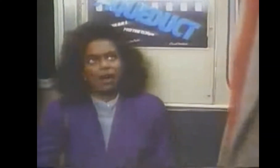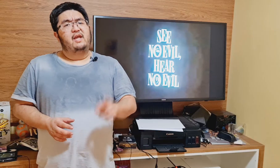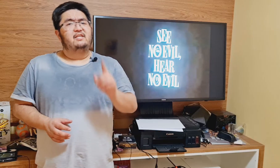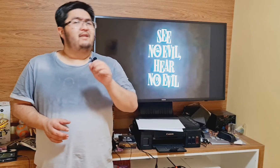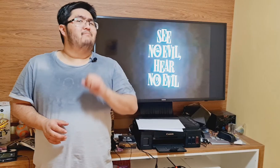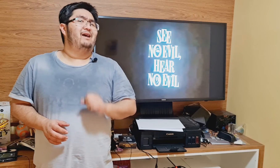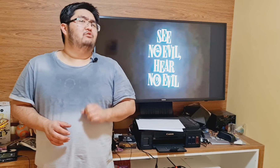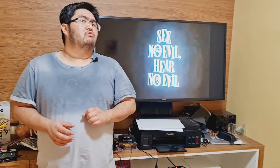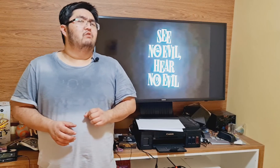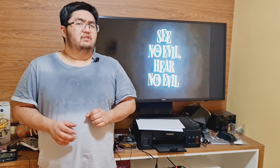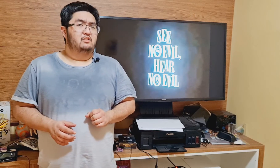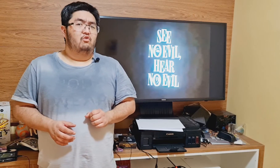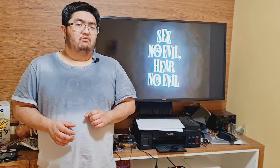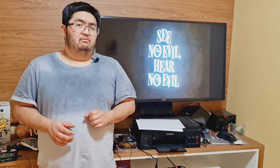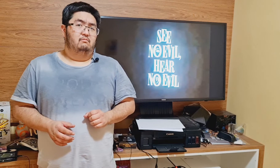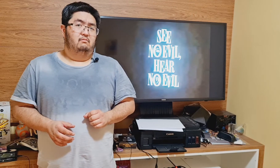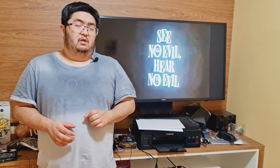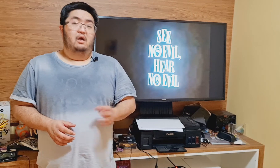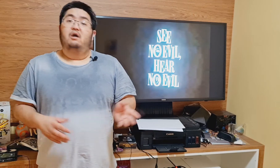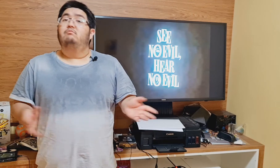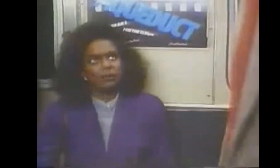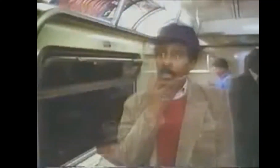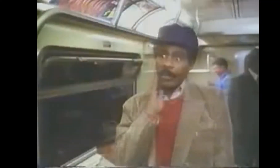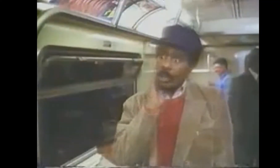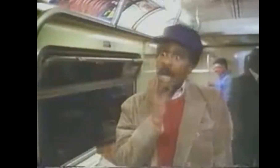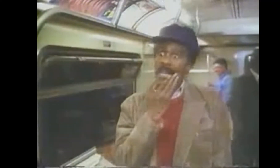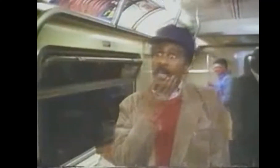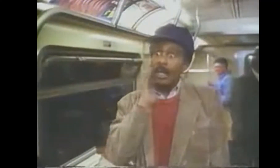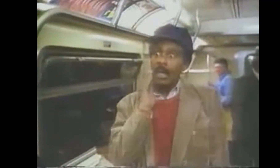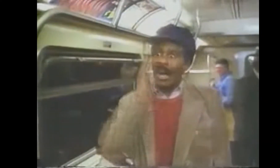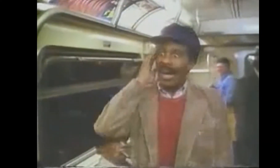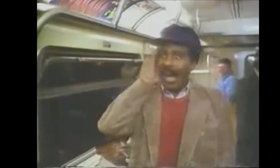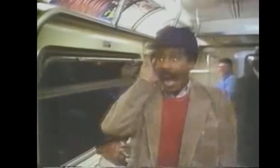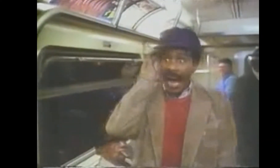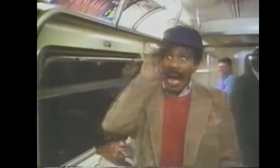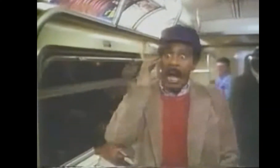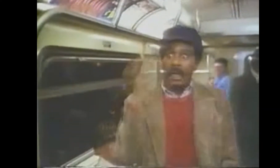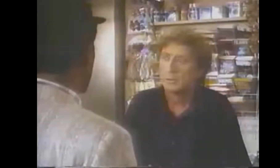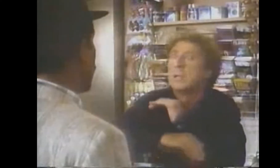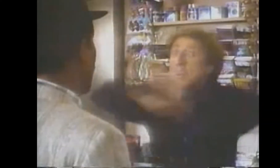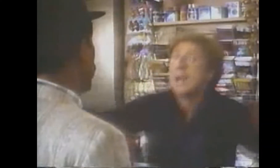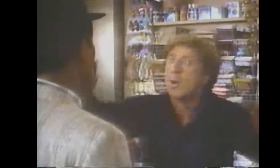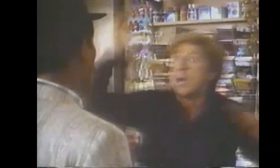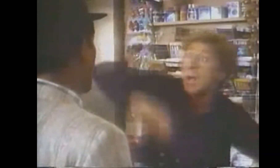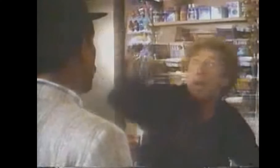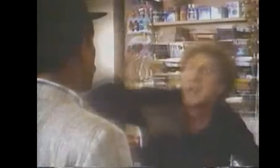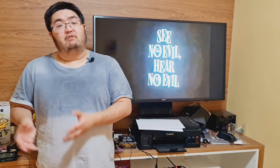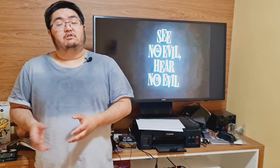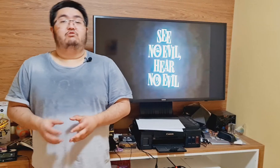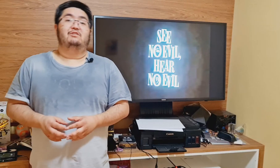eles têm mais coisas em comum. Ambos são pessoas que não admitem se limitarem à ação por causa de suas